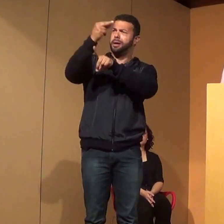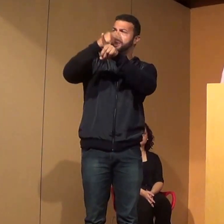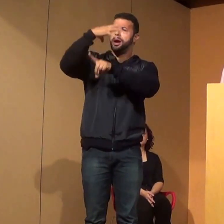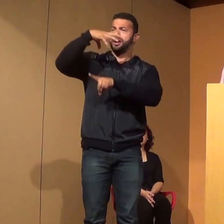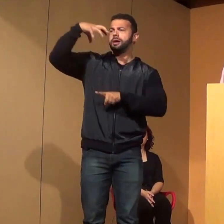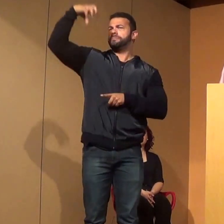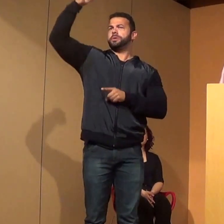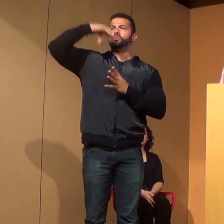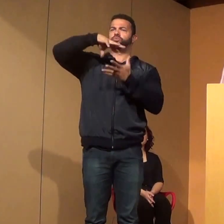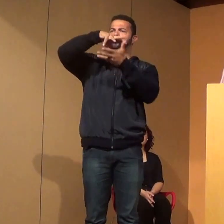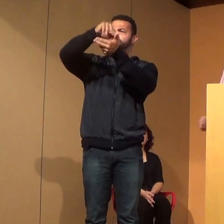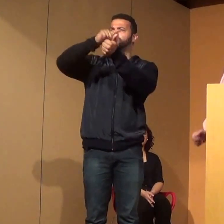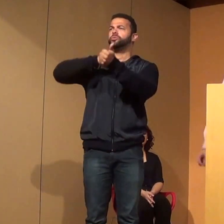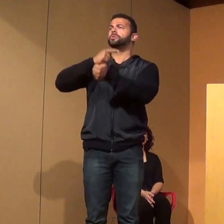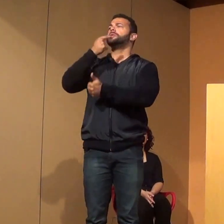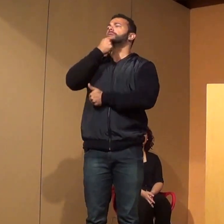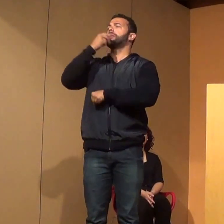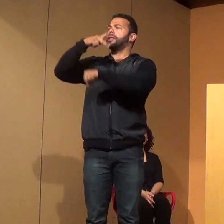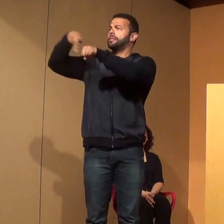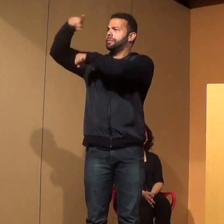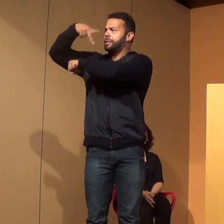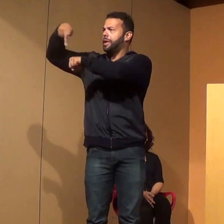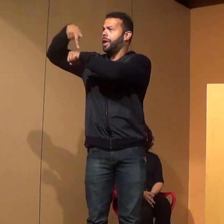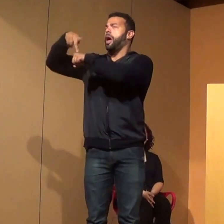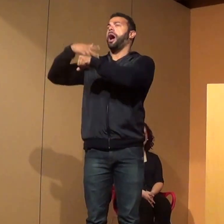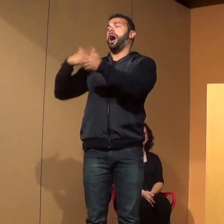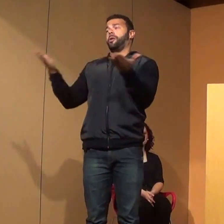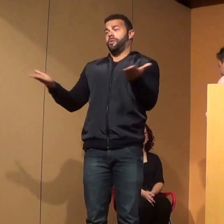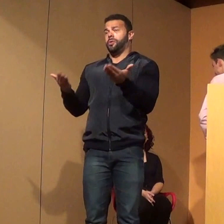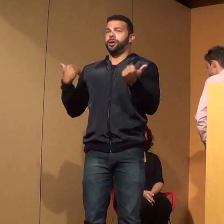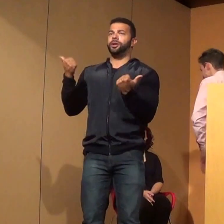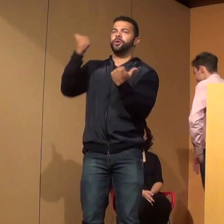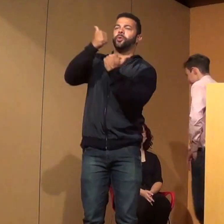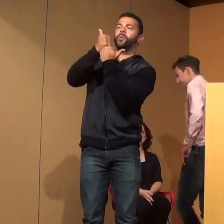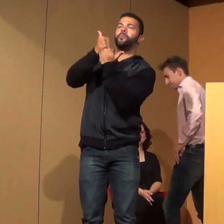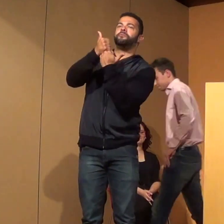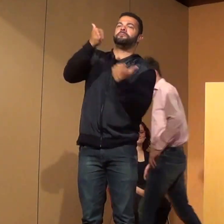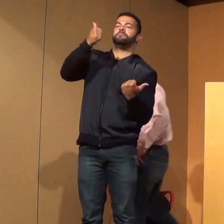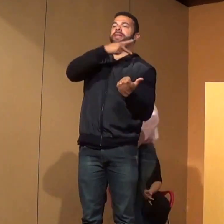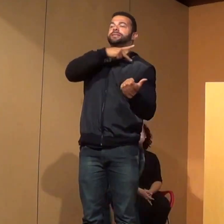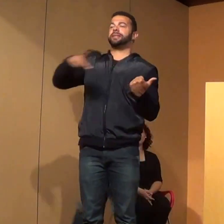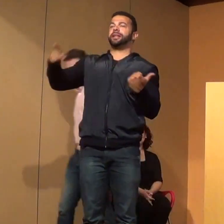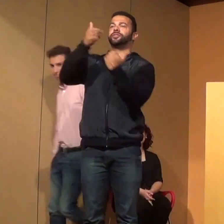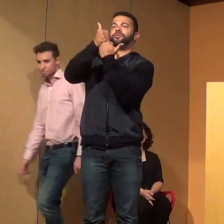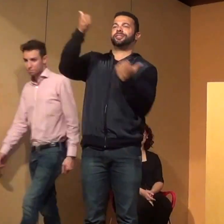E me tornei, por causa disso, vice-presidente do Comitê Paralítico Brasileiro.